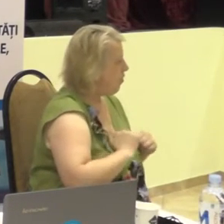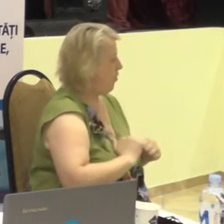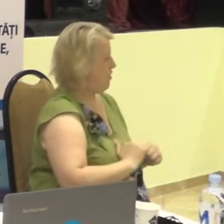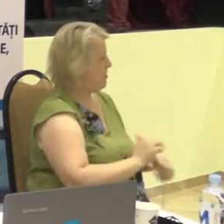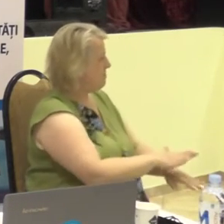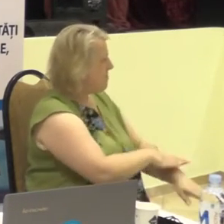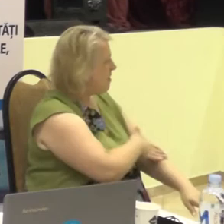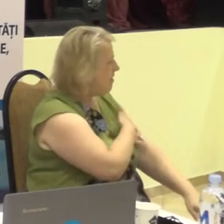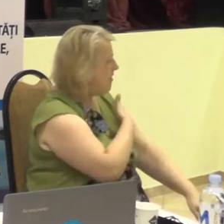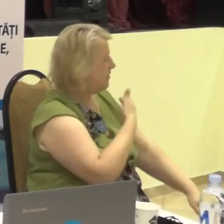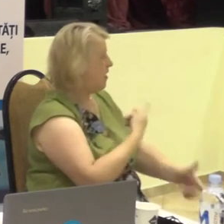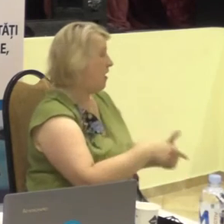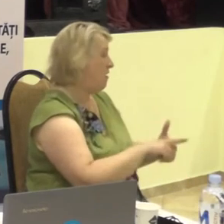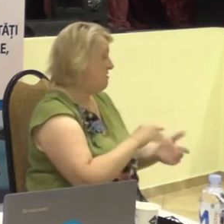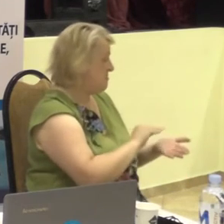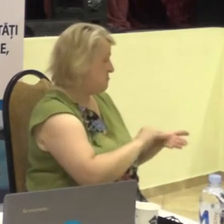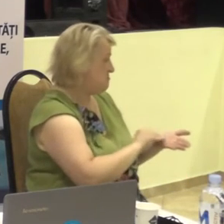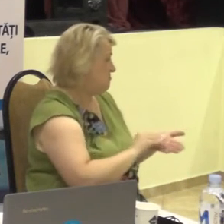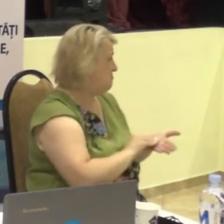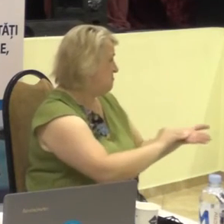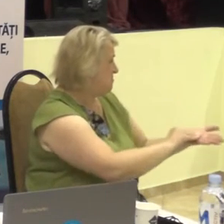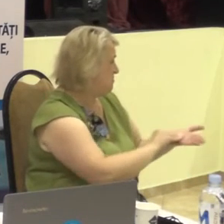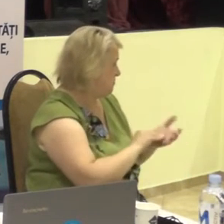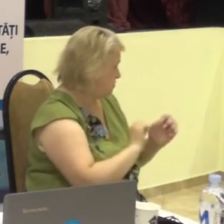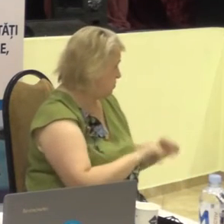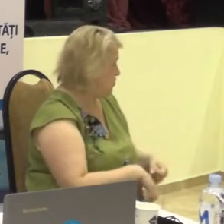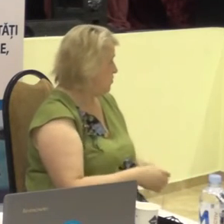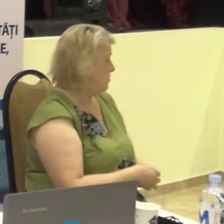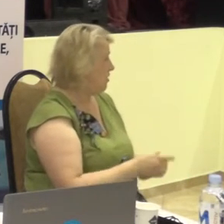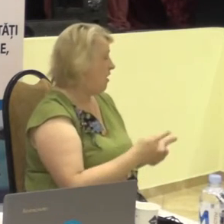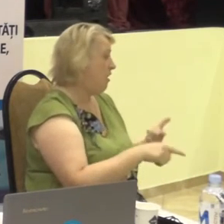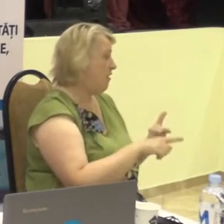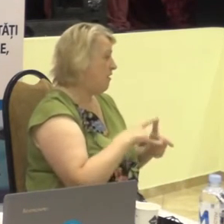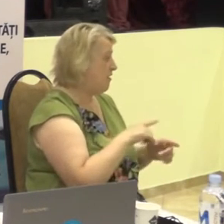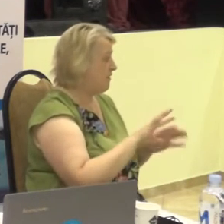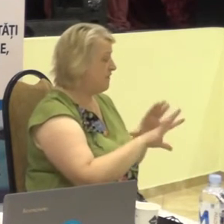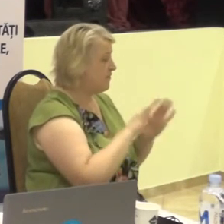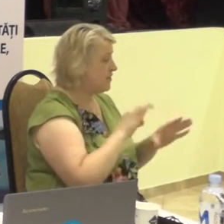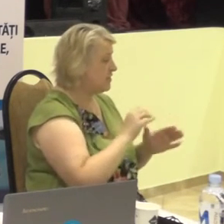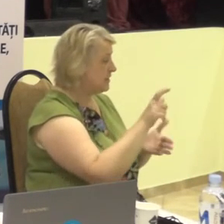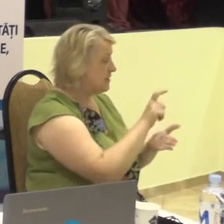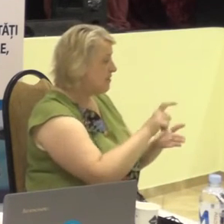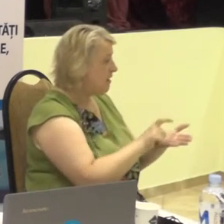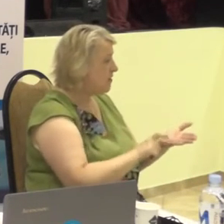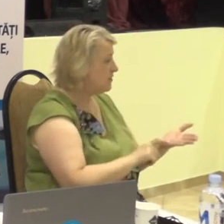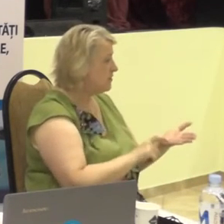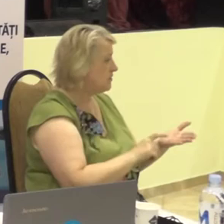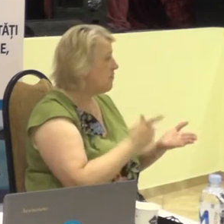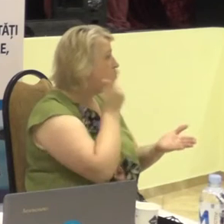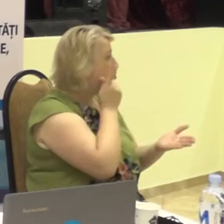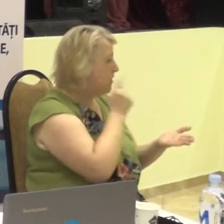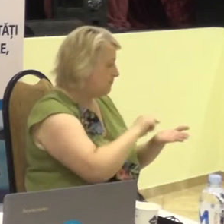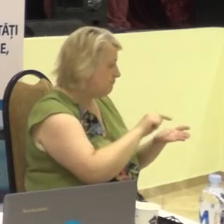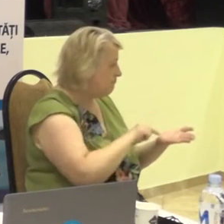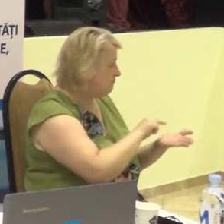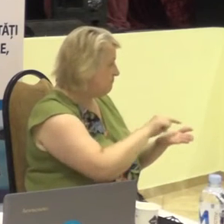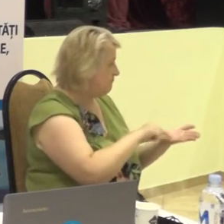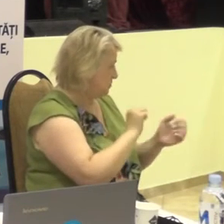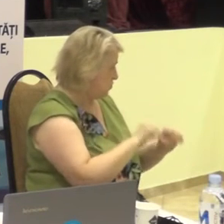ori să-i scrieți pe vârfie, ori culegeți textul pe telefonul mobil,